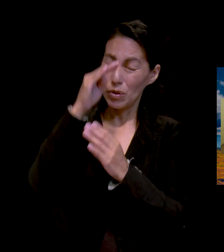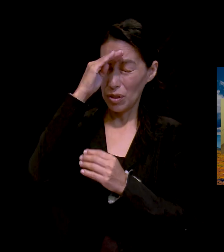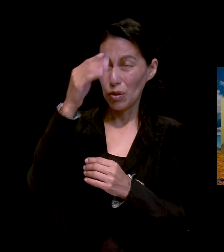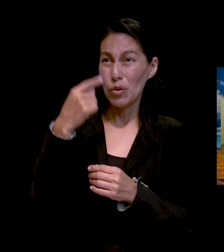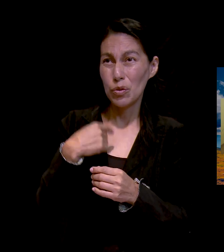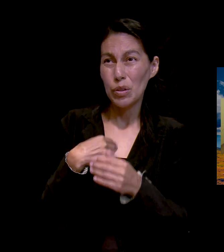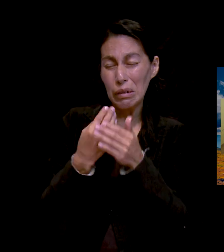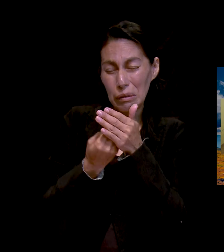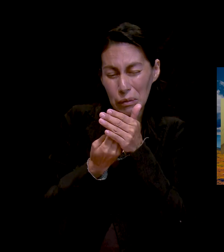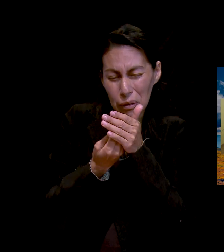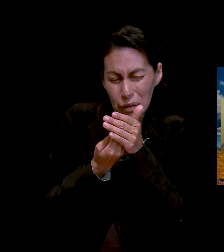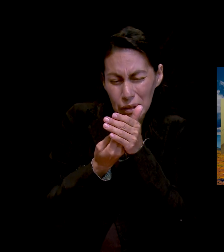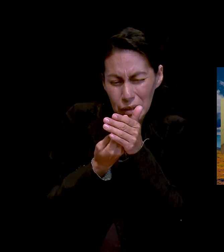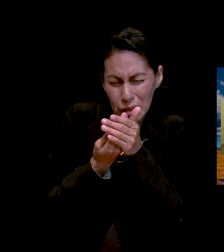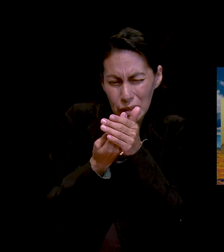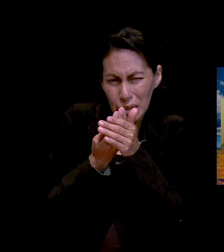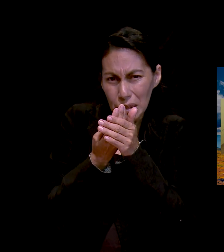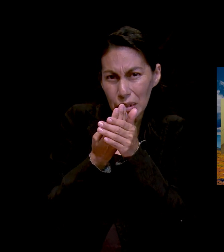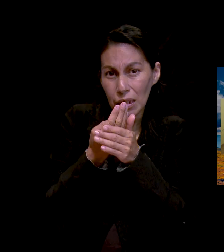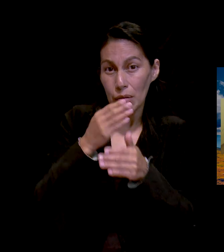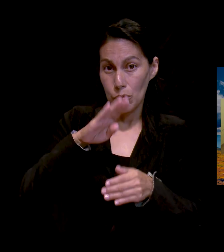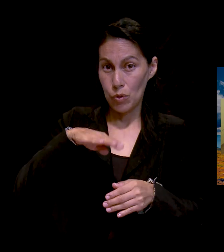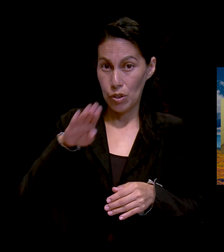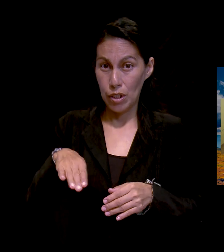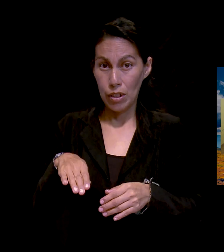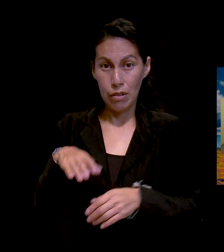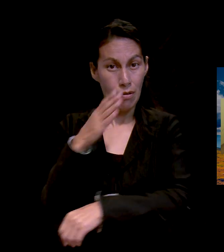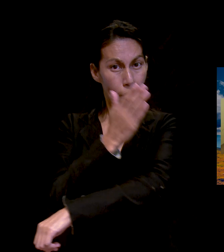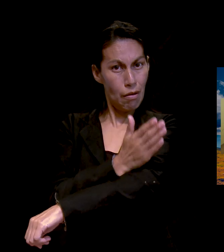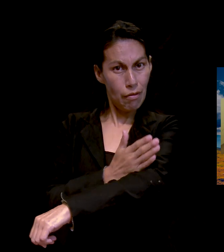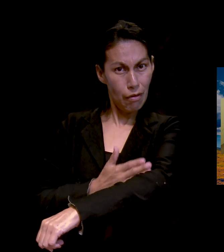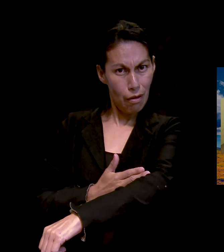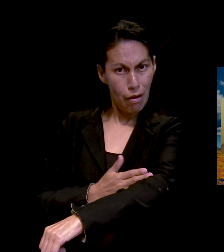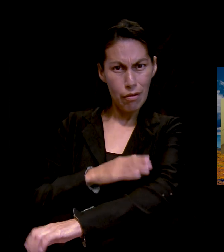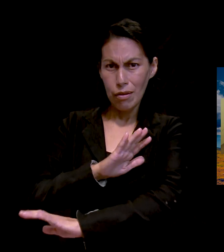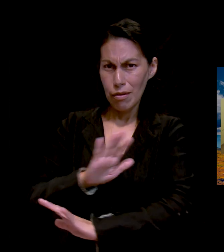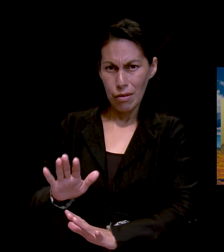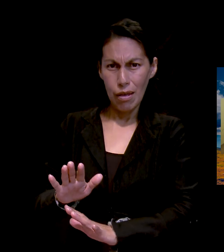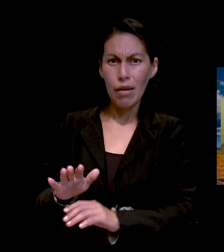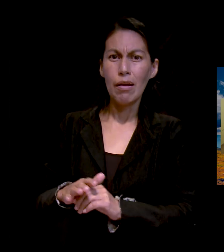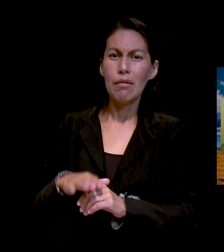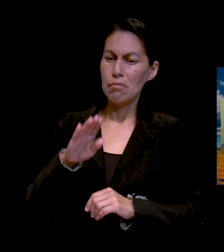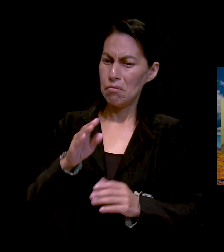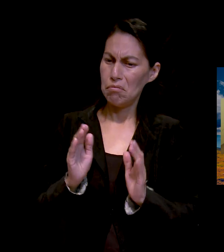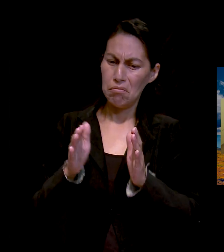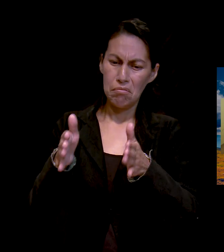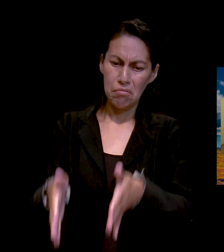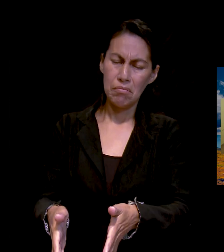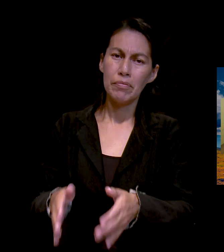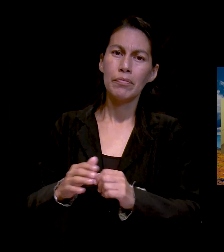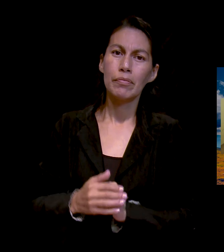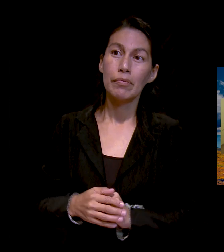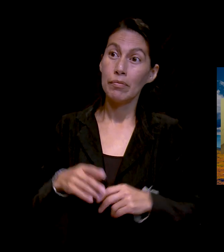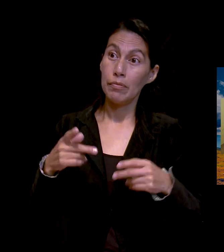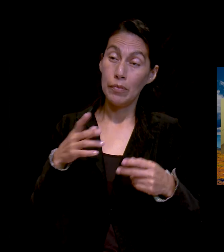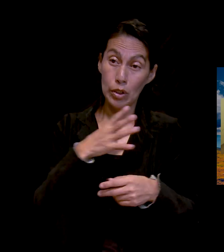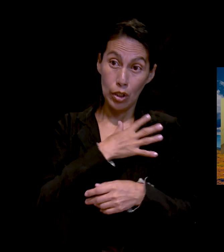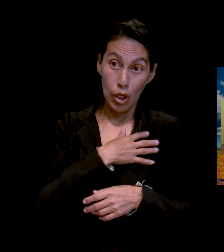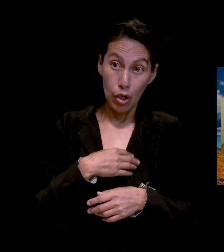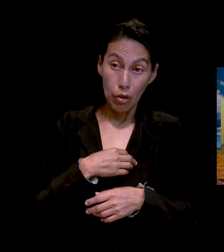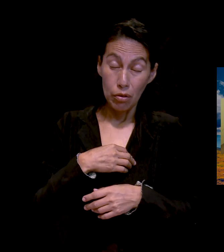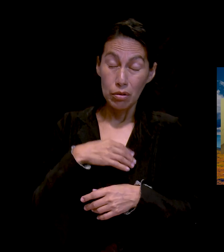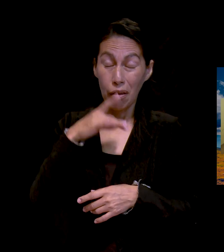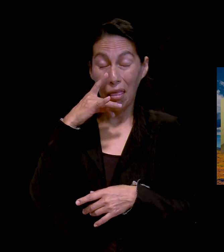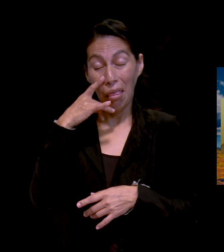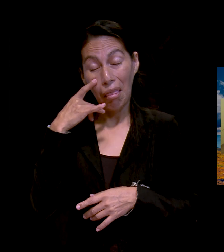para que así en la tarde ya me sepulten. O sea, ya no se estén desvelando ni nada. Y otra cosa que ella también